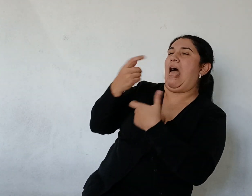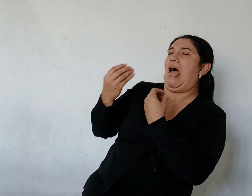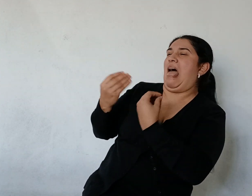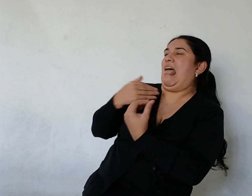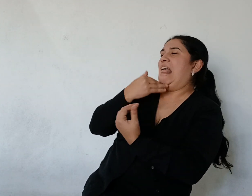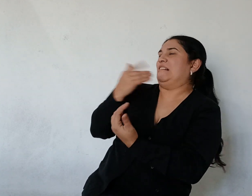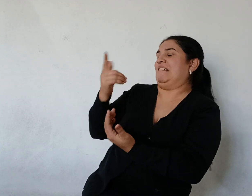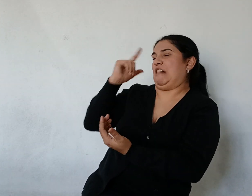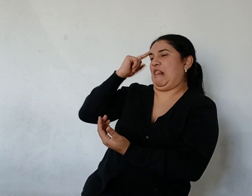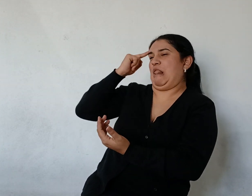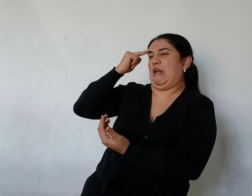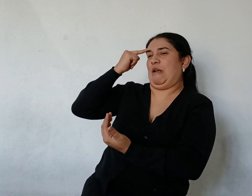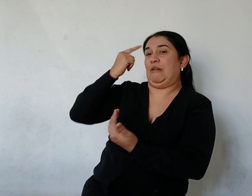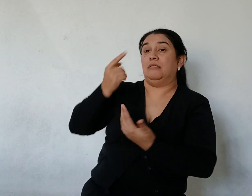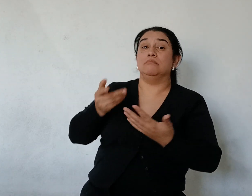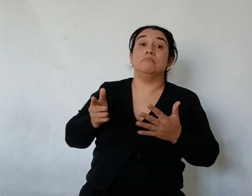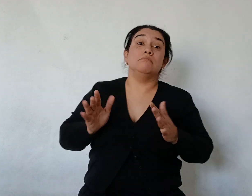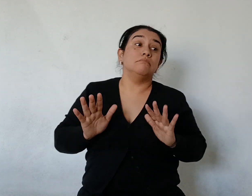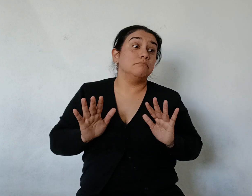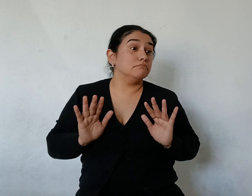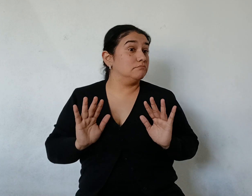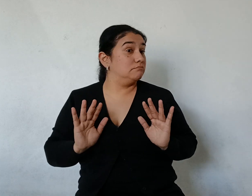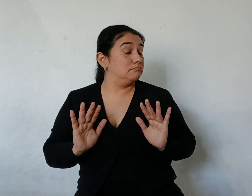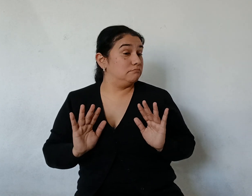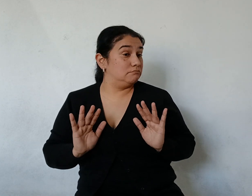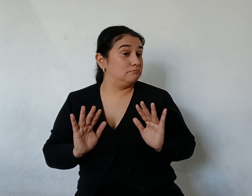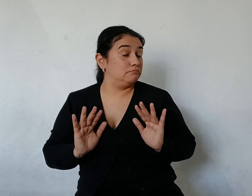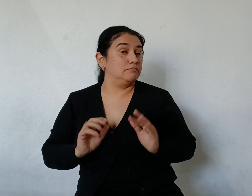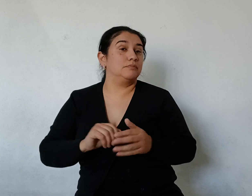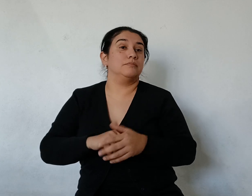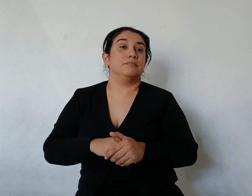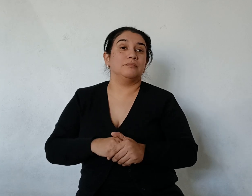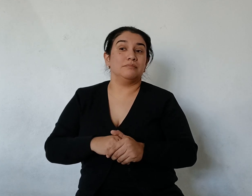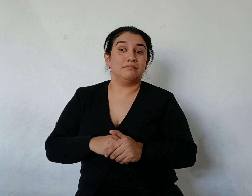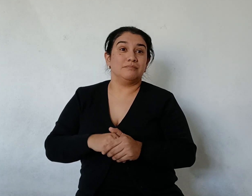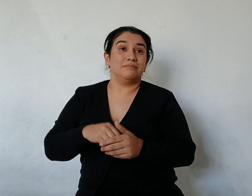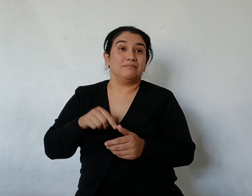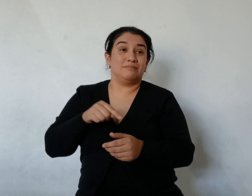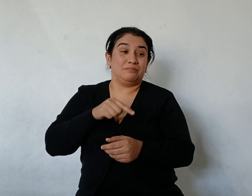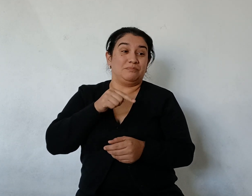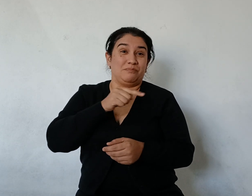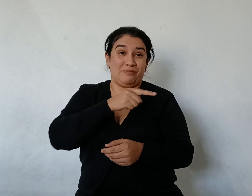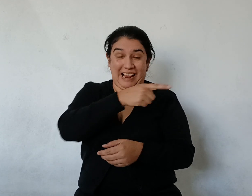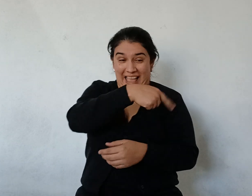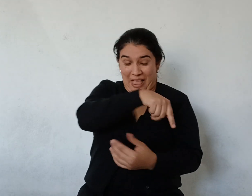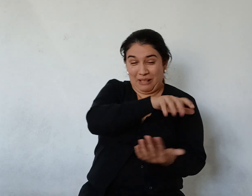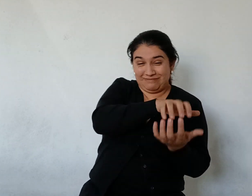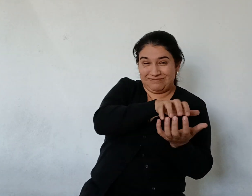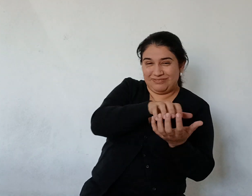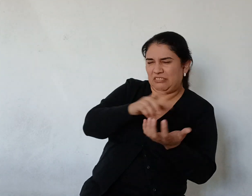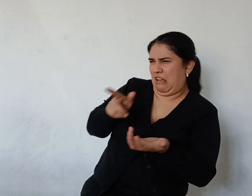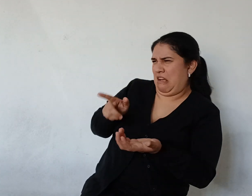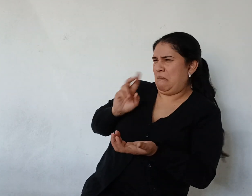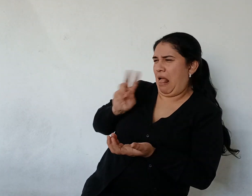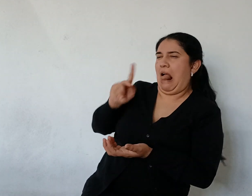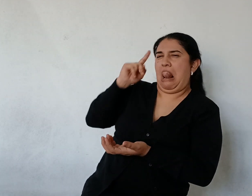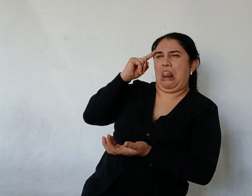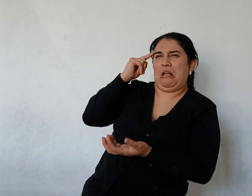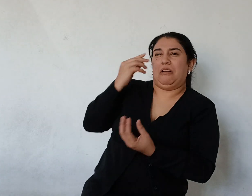morir ellos y el vapor seguía pasando Estaba bien loco el pobre yacaré viejo Y como tenían hambre Se